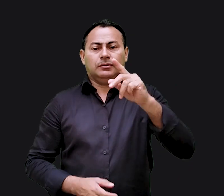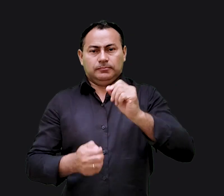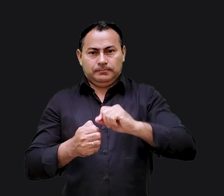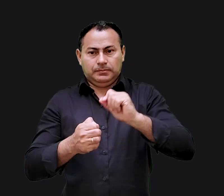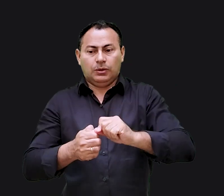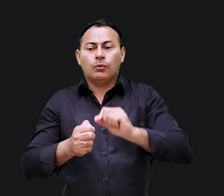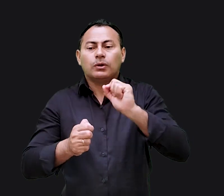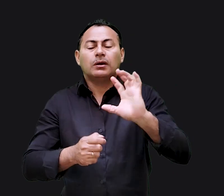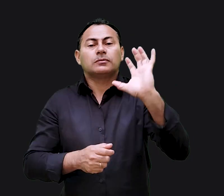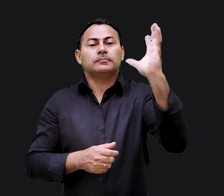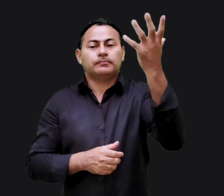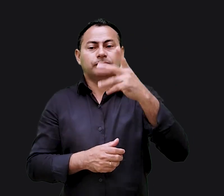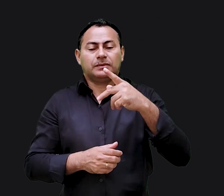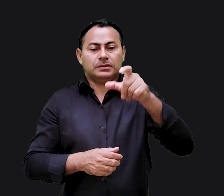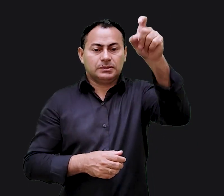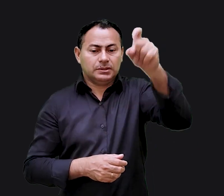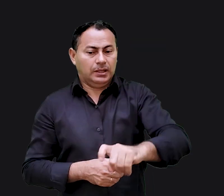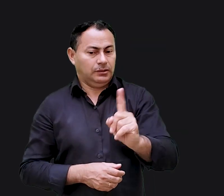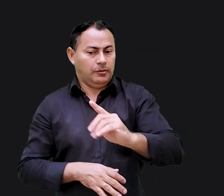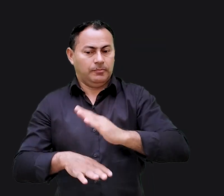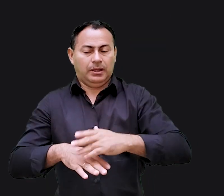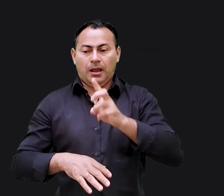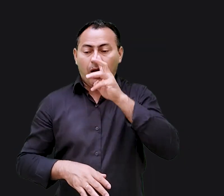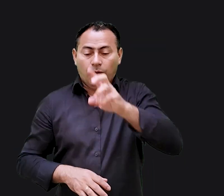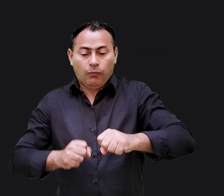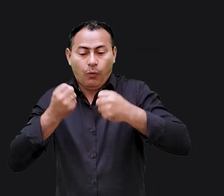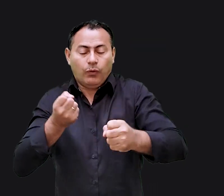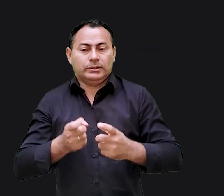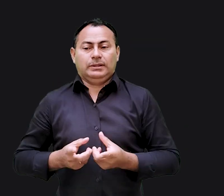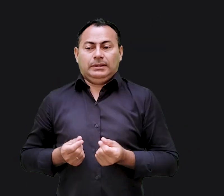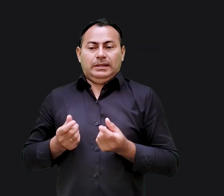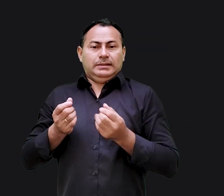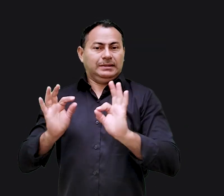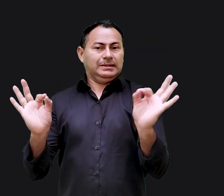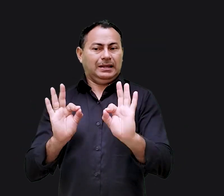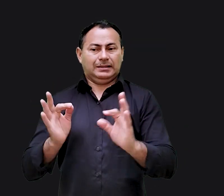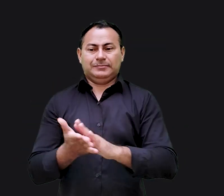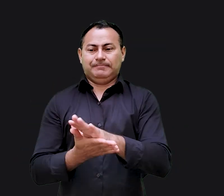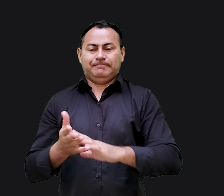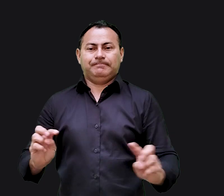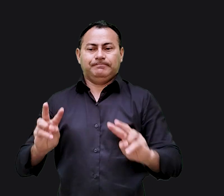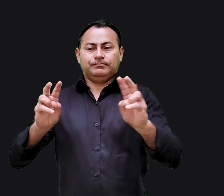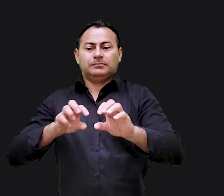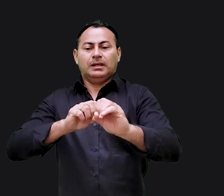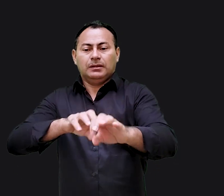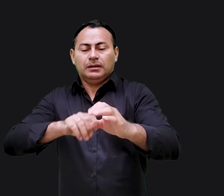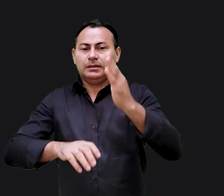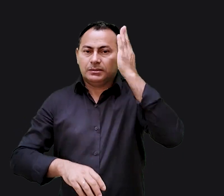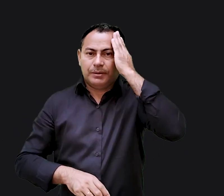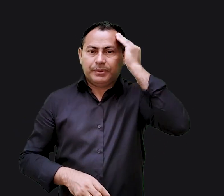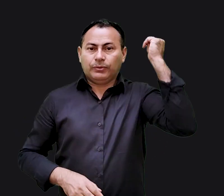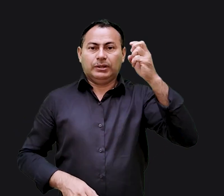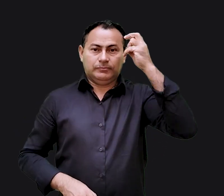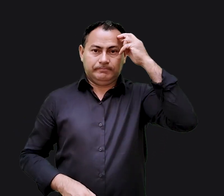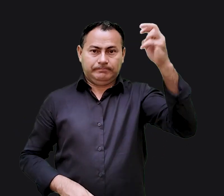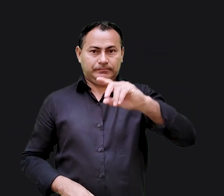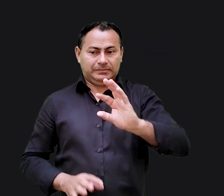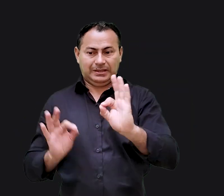sua realização e a essência do seu ser não é mais sua força nem sua riqueza. nem sua educação e sabedoria.